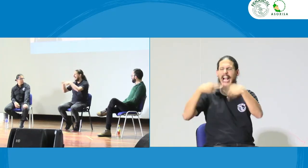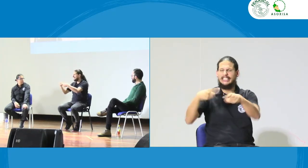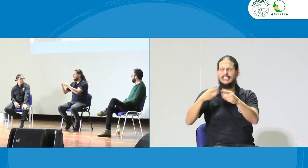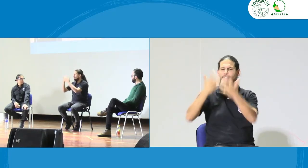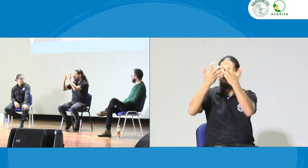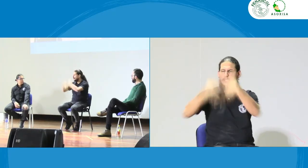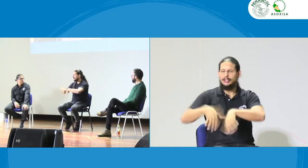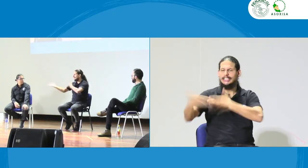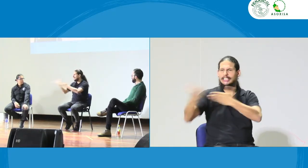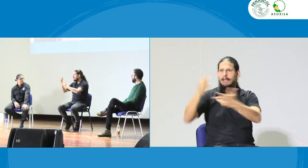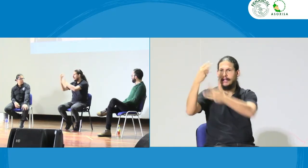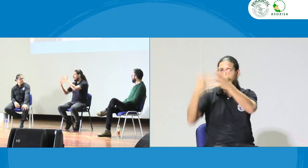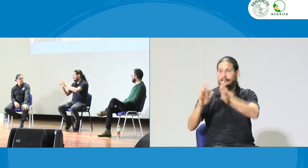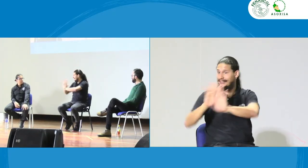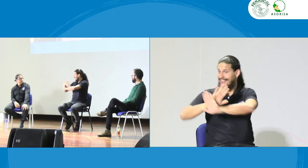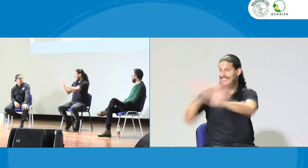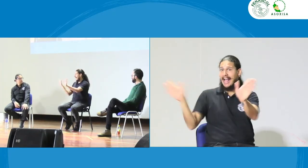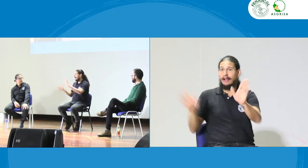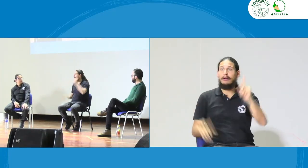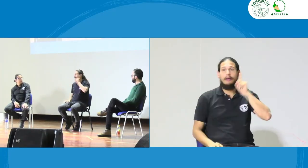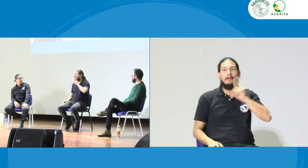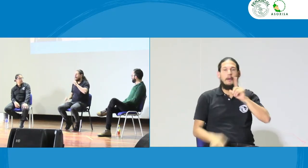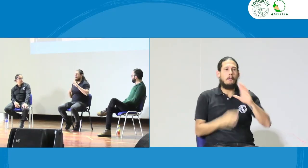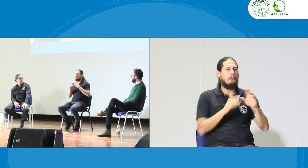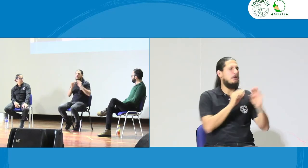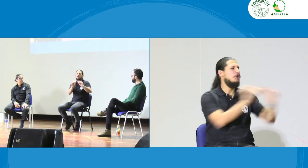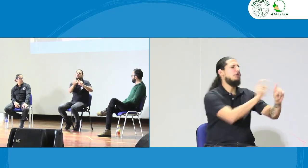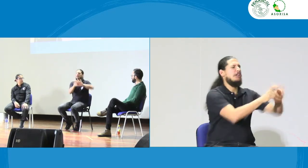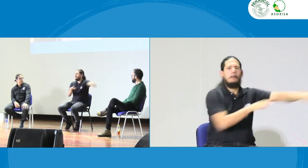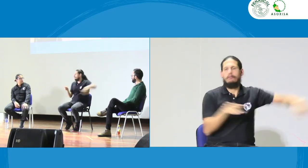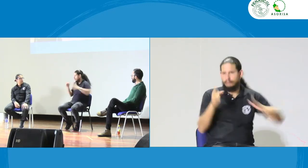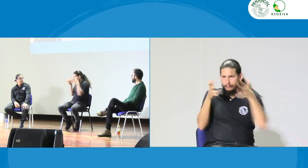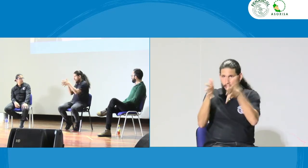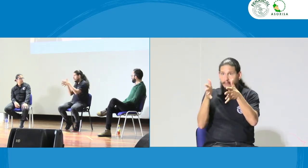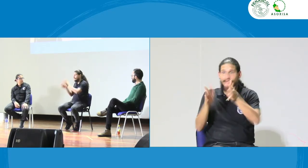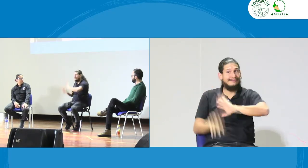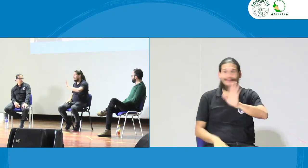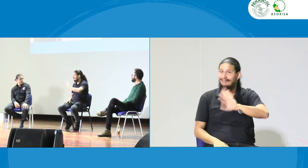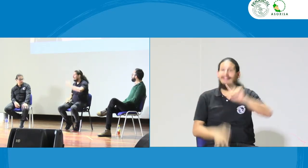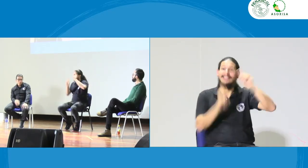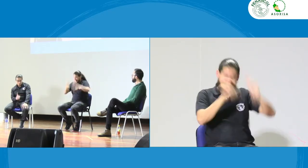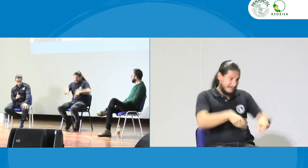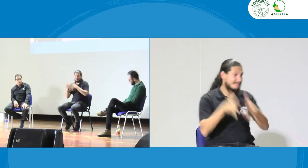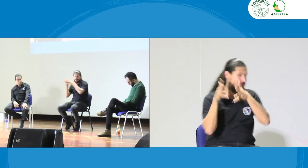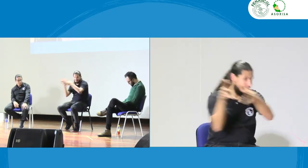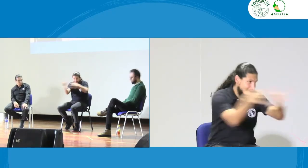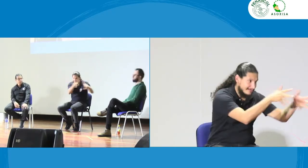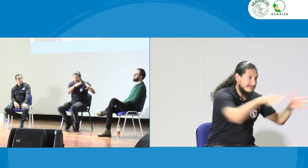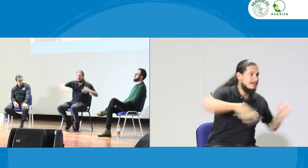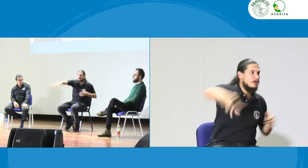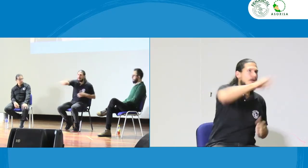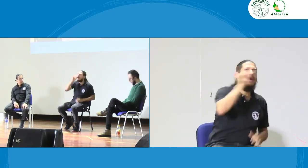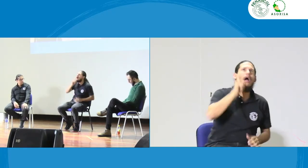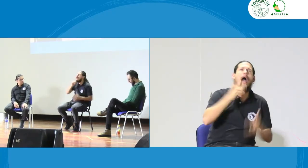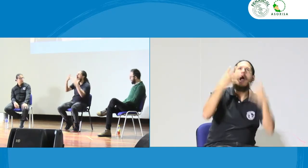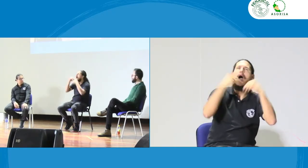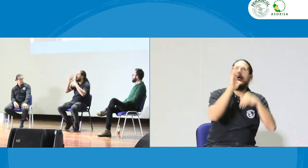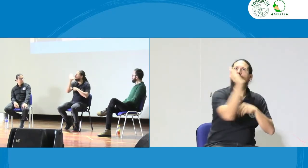no solamente los intérpretes que yo sí sé yo sí sé cuáles son las funciones yo sí sé cómo funciona el servicio esto esto los pilares del servicio no también hay que